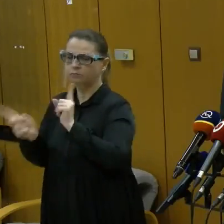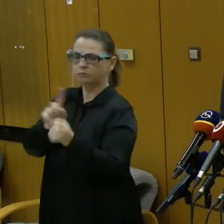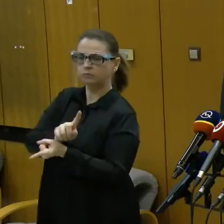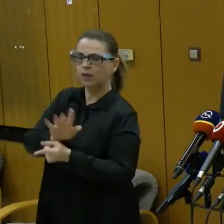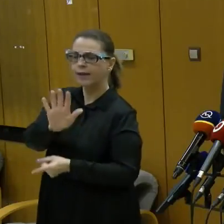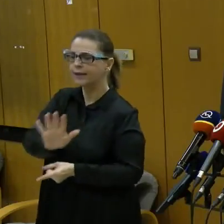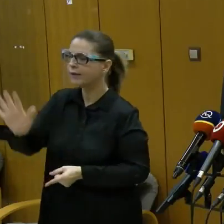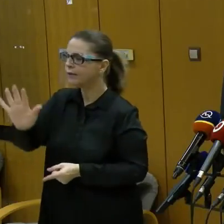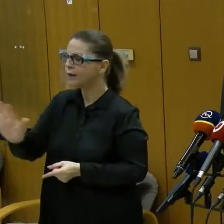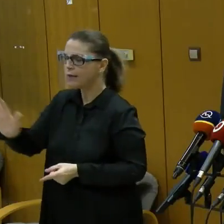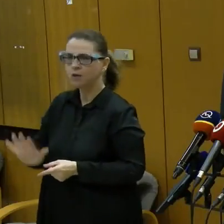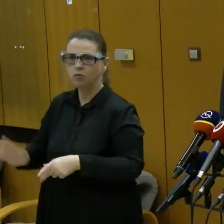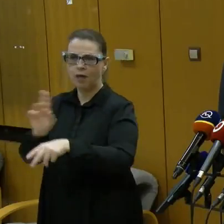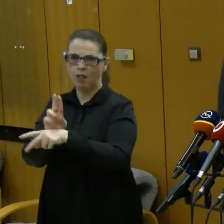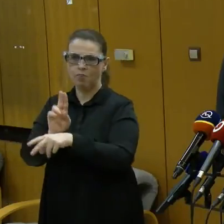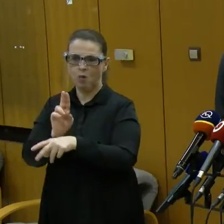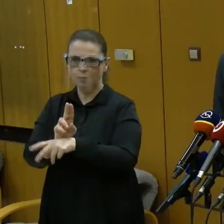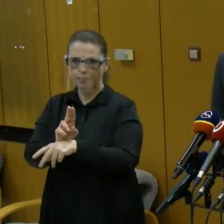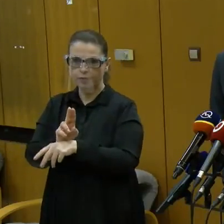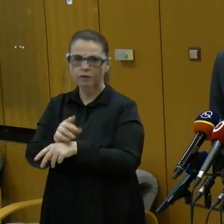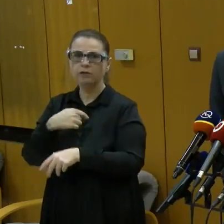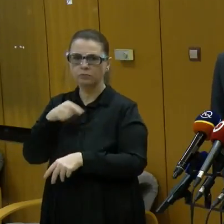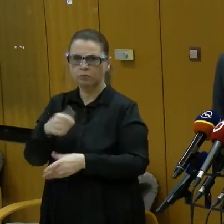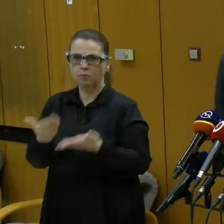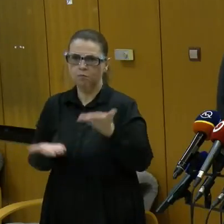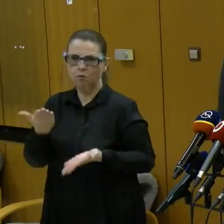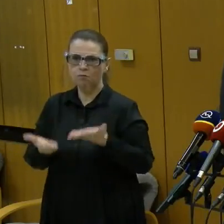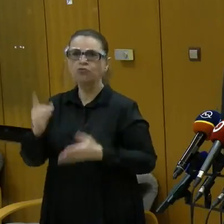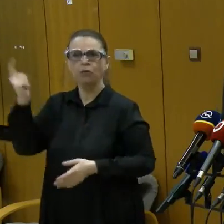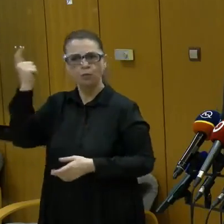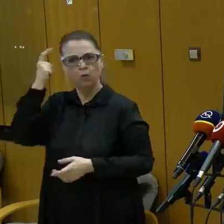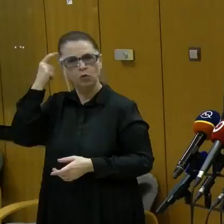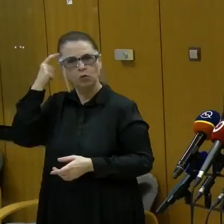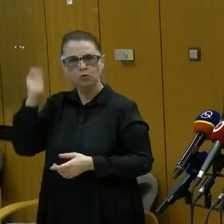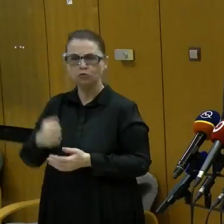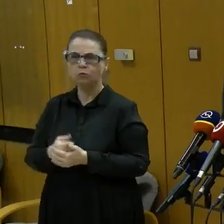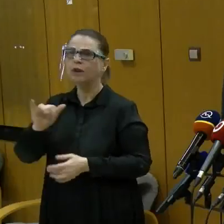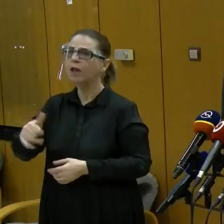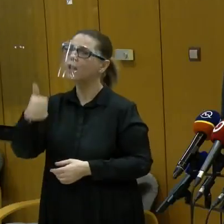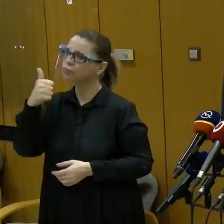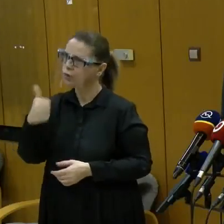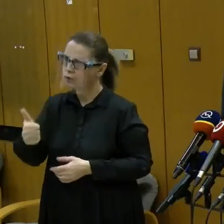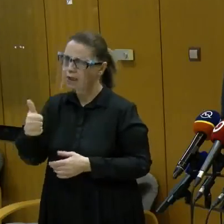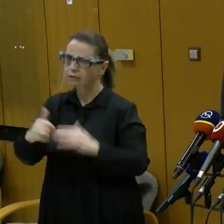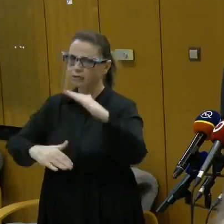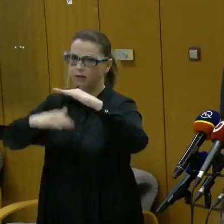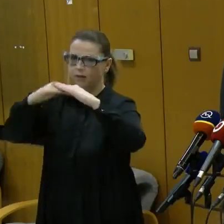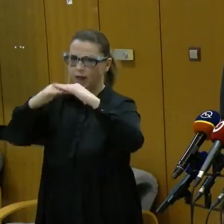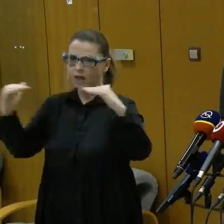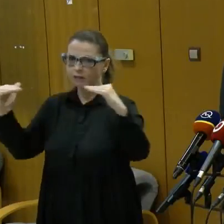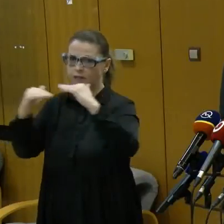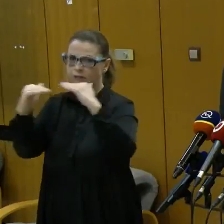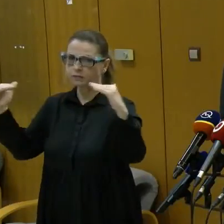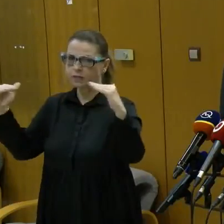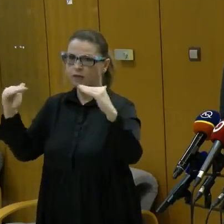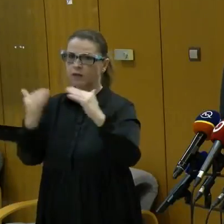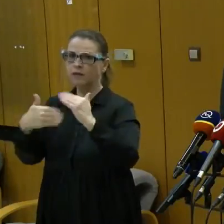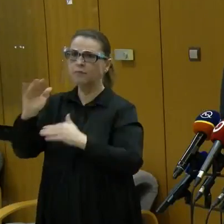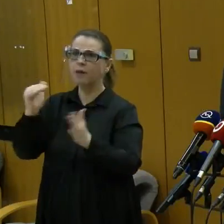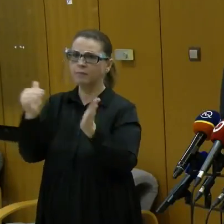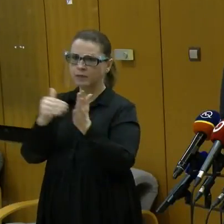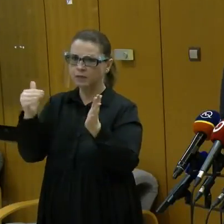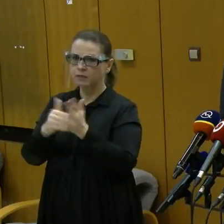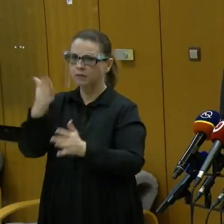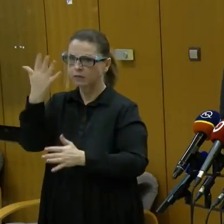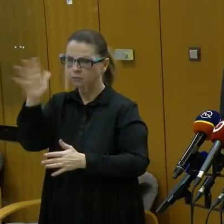na regionálne opatrenia. A toto považujem za veľmi rozumné. Ešte raz teda, tá hranica má byť viac ako 1500